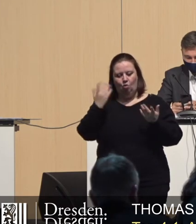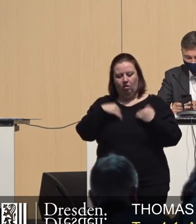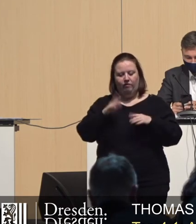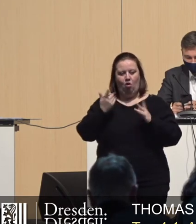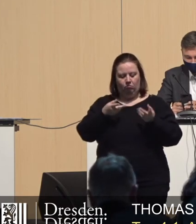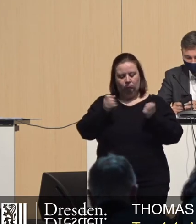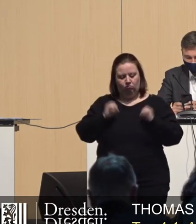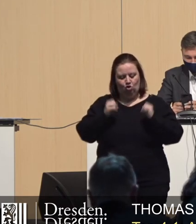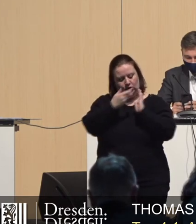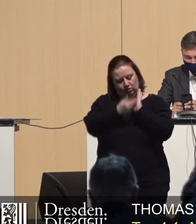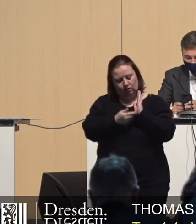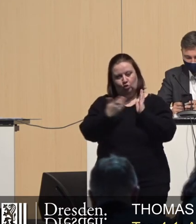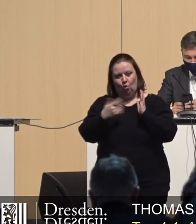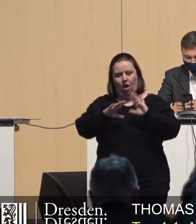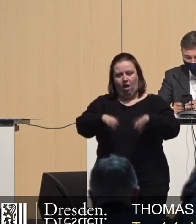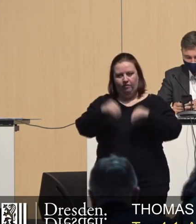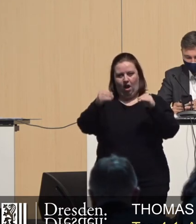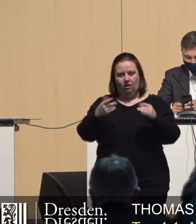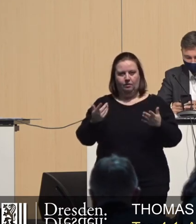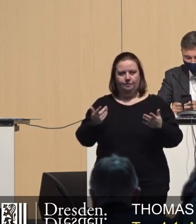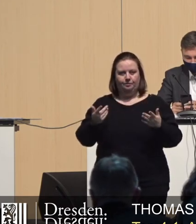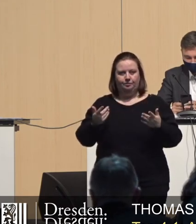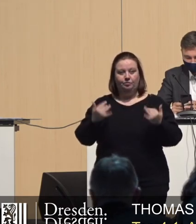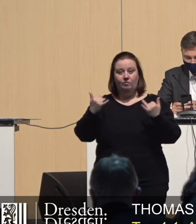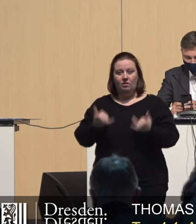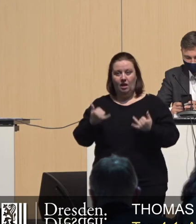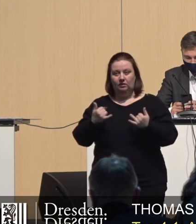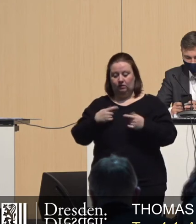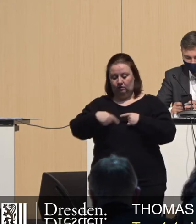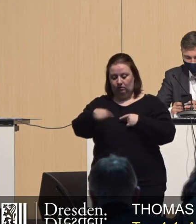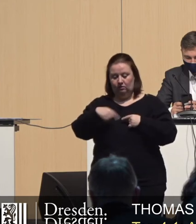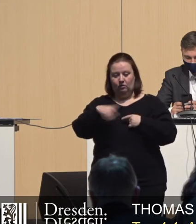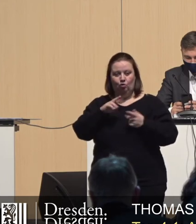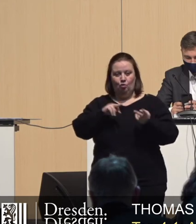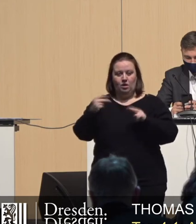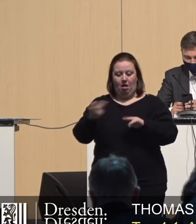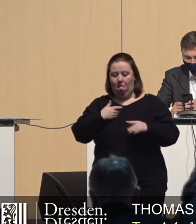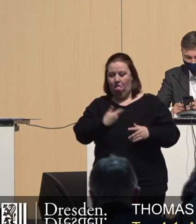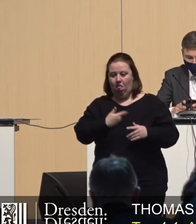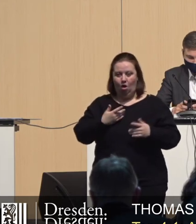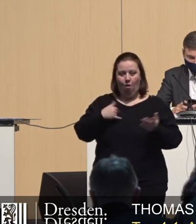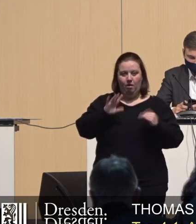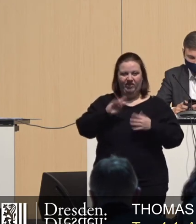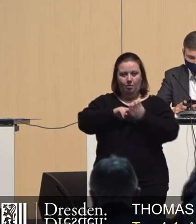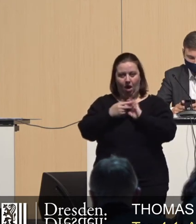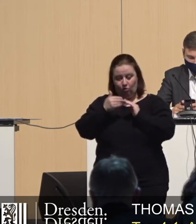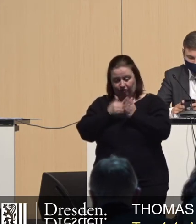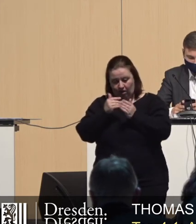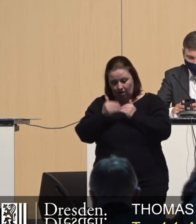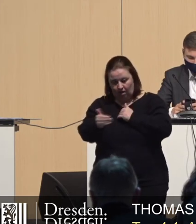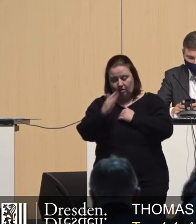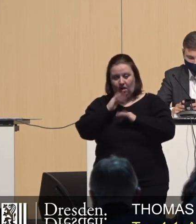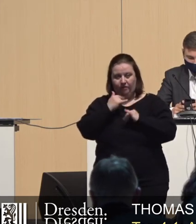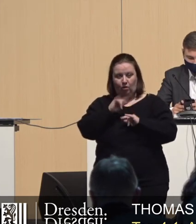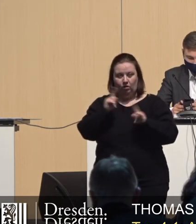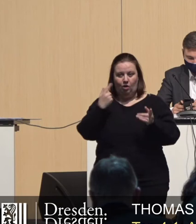Stadtrat beschlossenen Vorgaben begonnen haben, laufen jetzt zum Ende der Übergangstriebe in die Ungewissheit, ob mit ihren Planungen fortgefahren werden